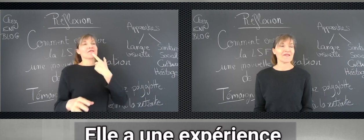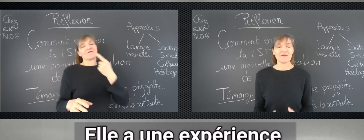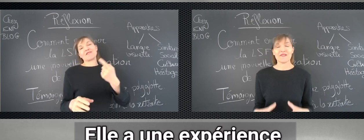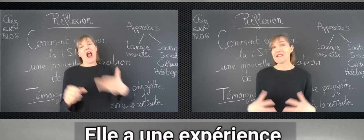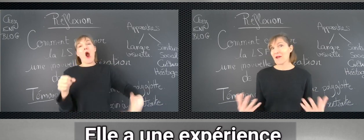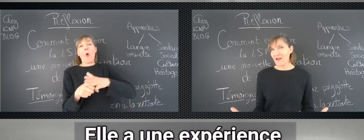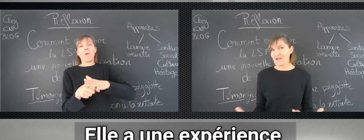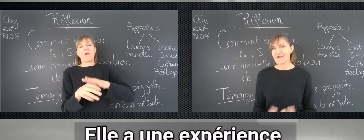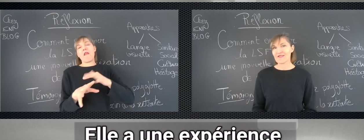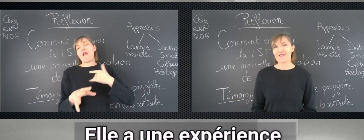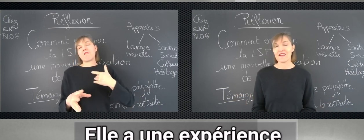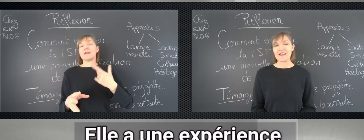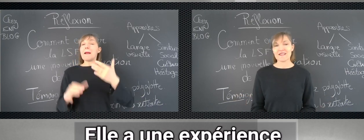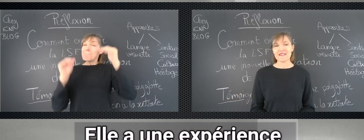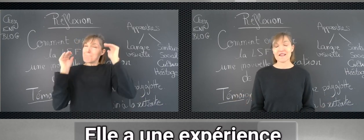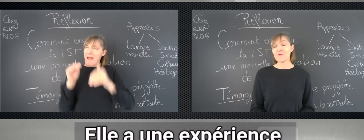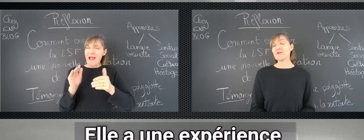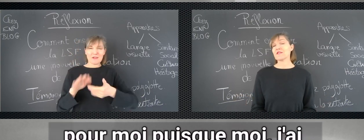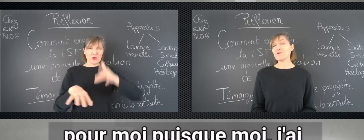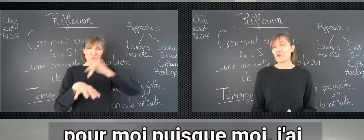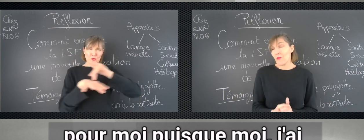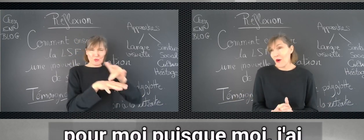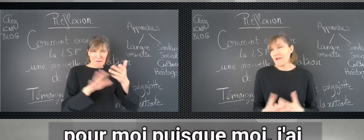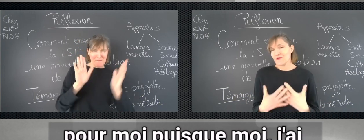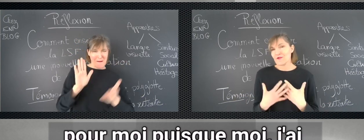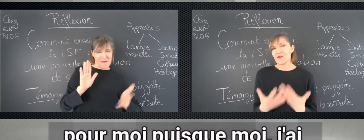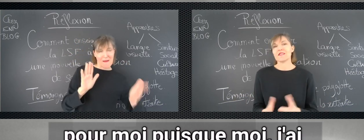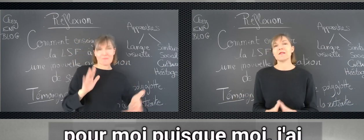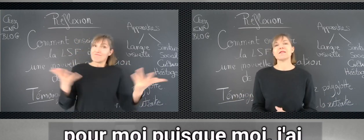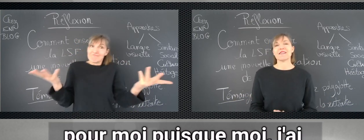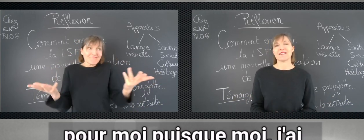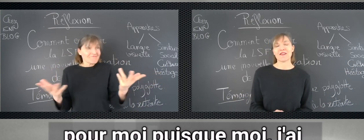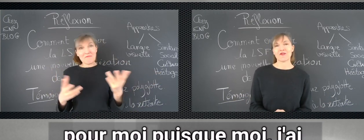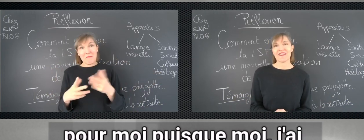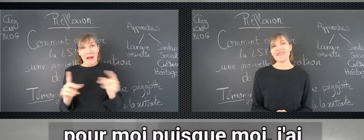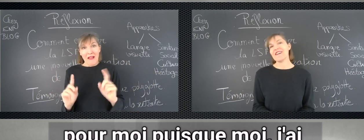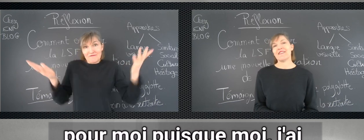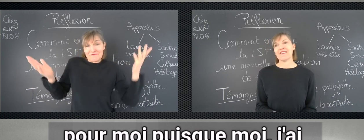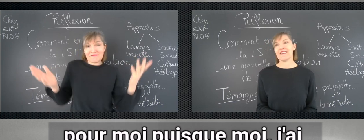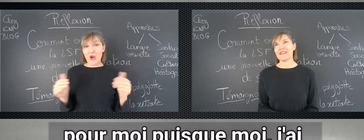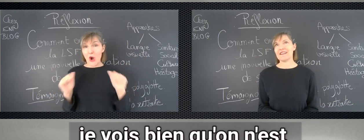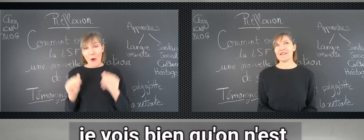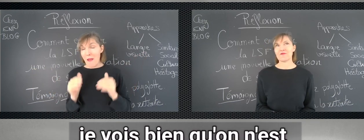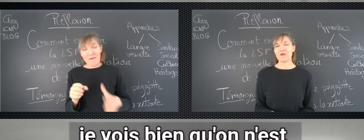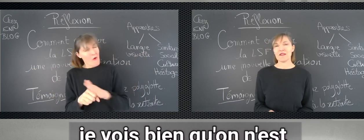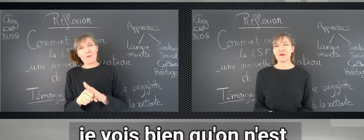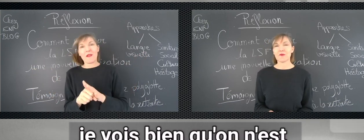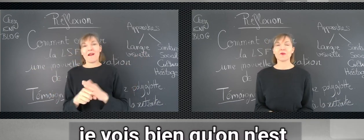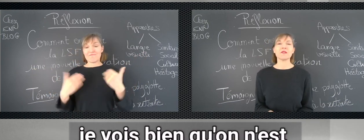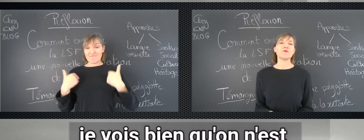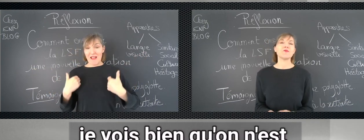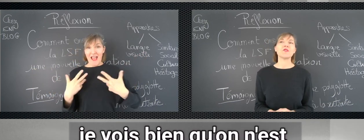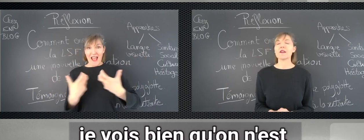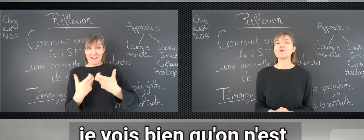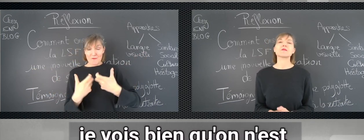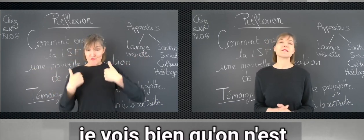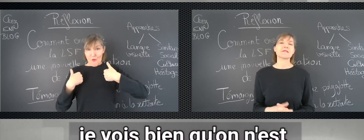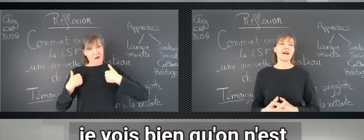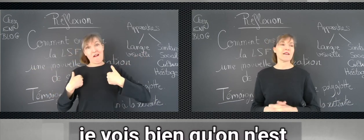une expérience qui est suffisante pour moi, puisque moi, j'ai dépassé la cinquantaine. Et je vois bien qu'on n'est plus dans la course à